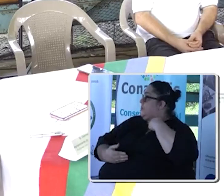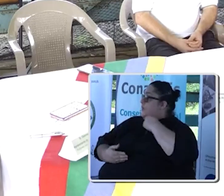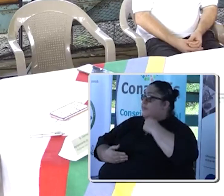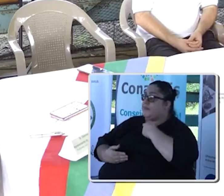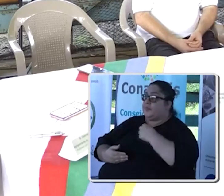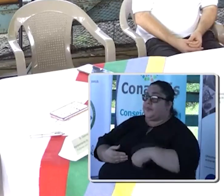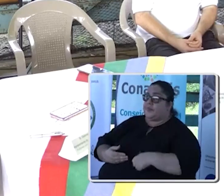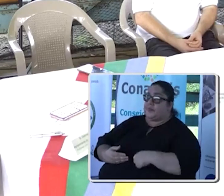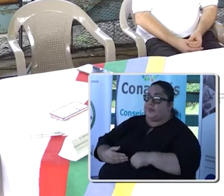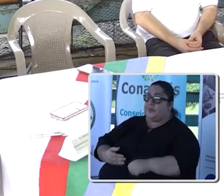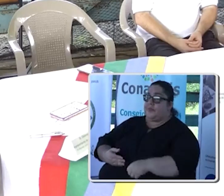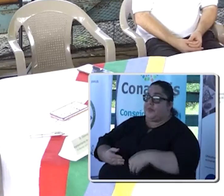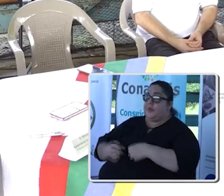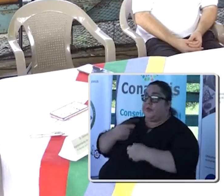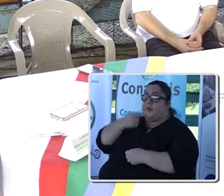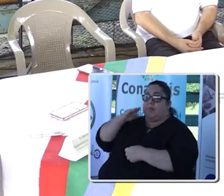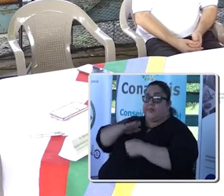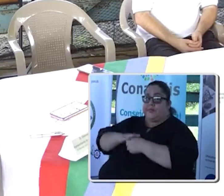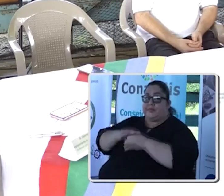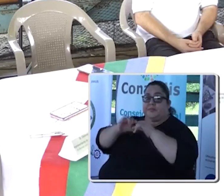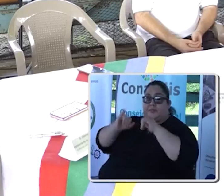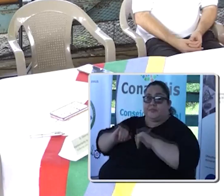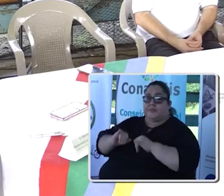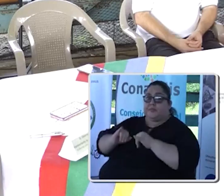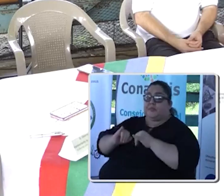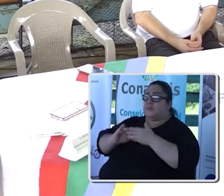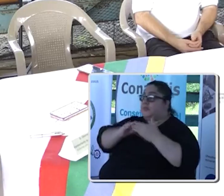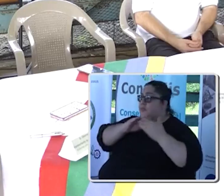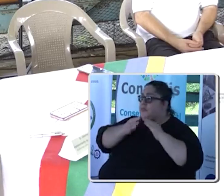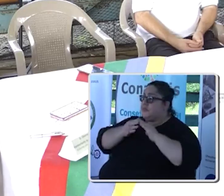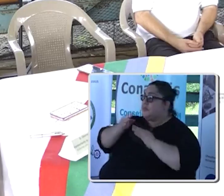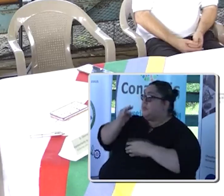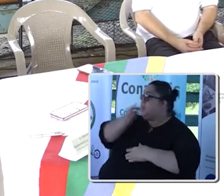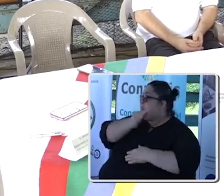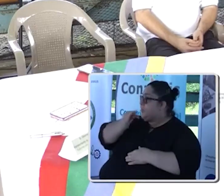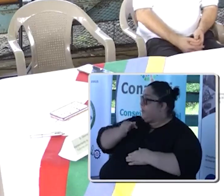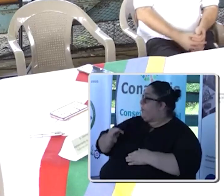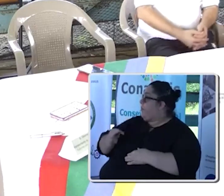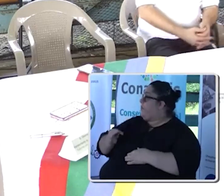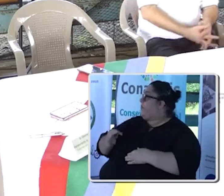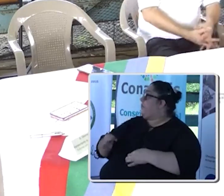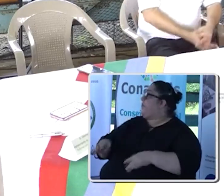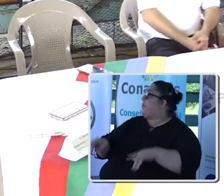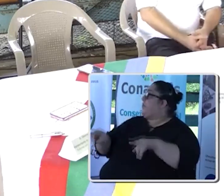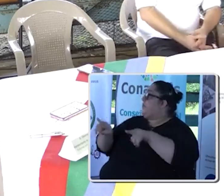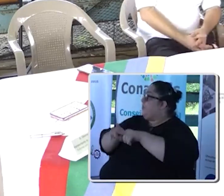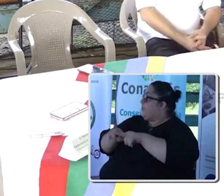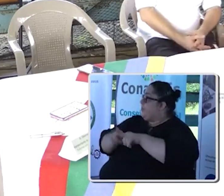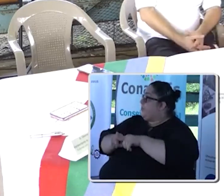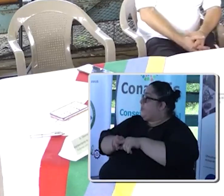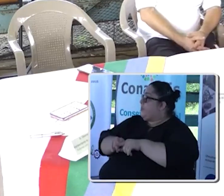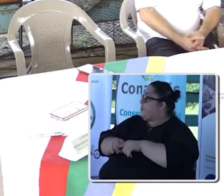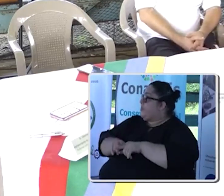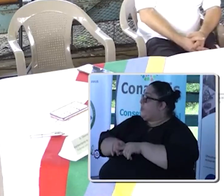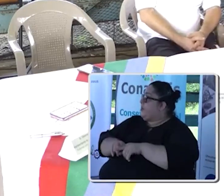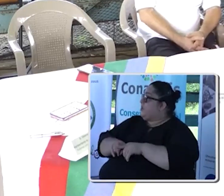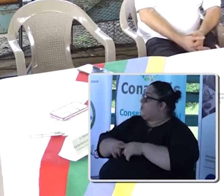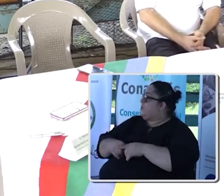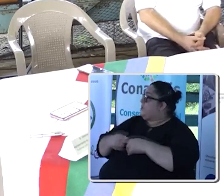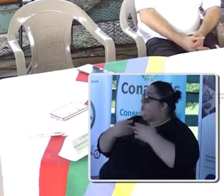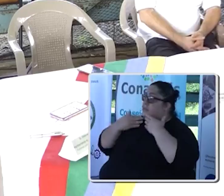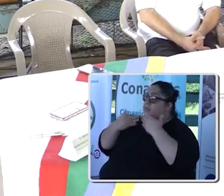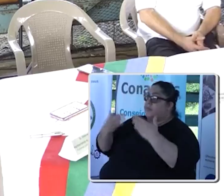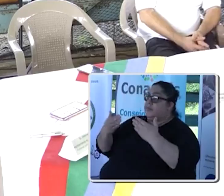yo siento que no es solo en la región bronca Sino en todo el país y estamos igual Representantes del Consejo Nacional de